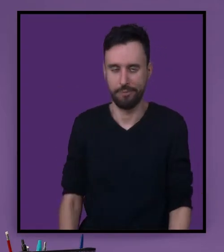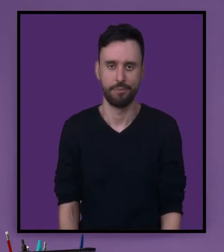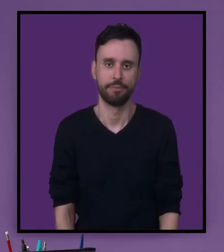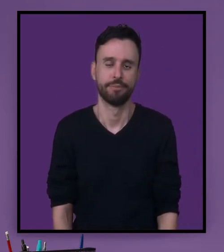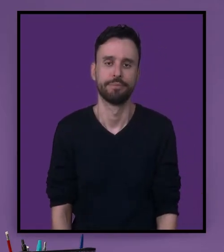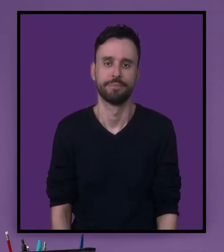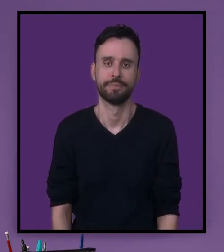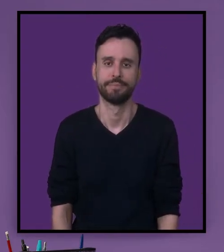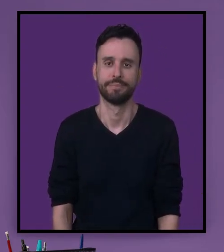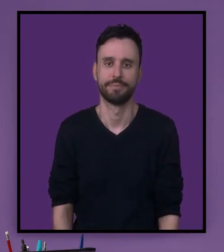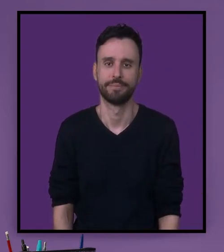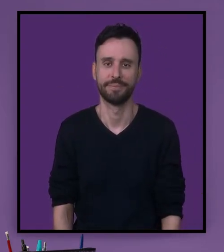Terceira frase.